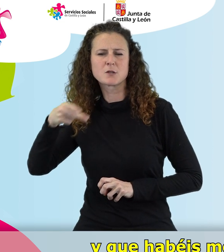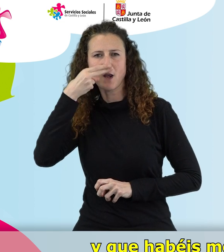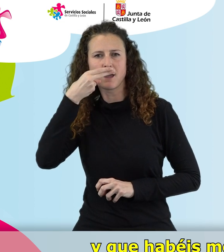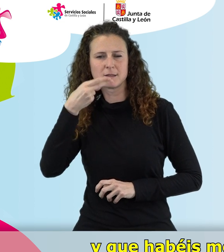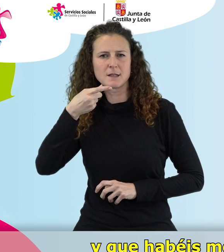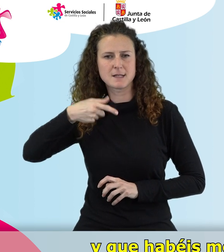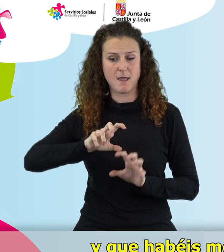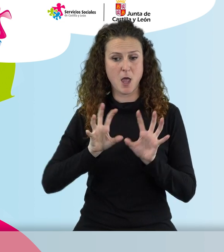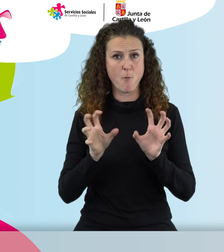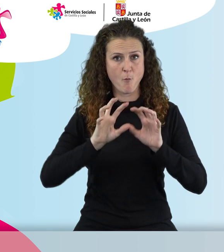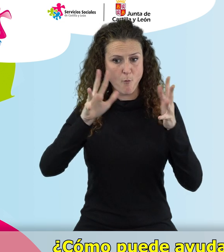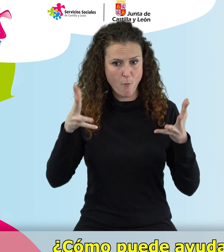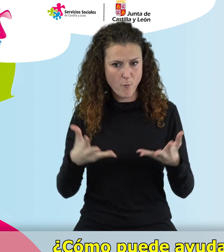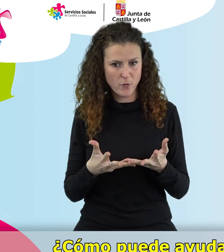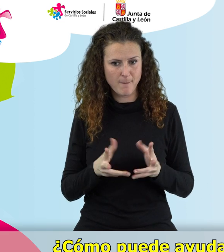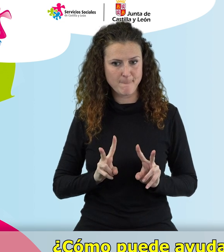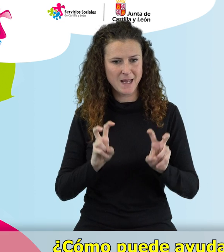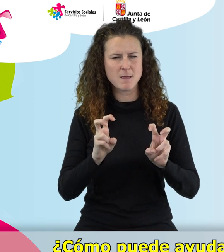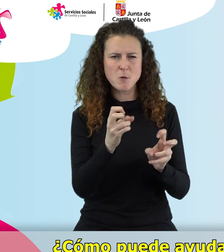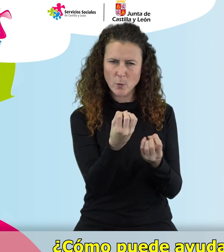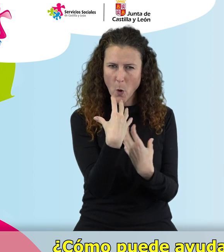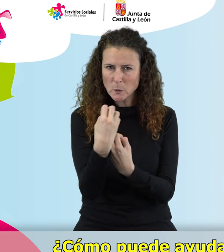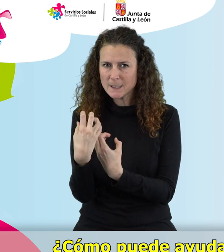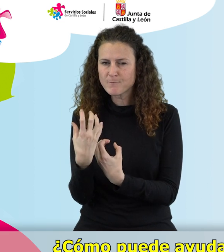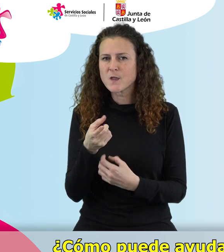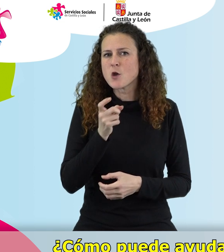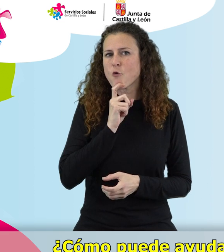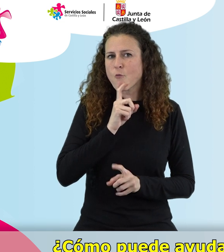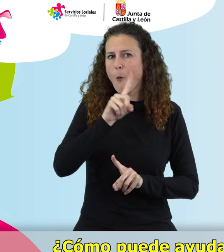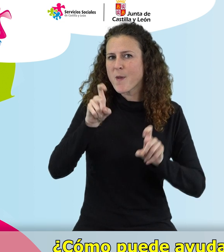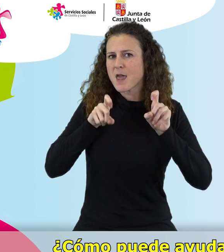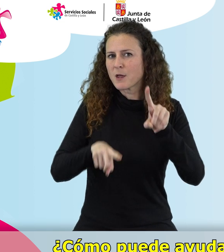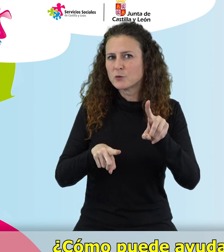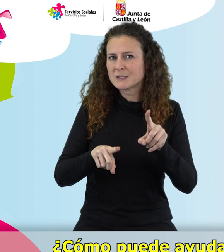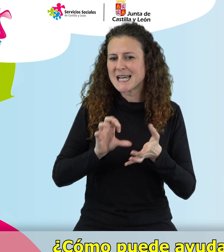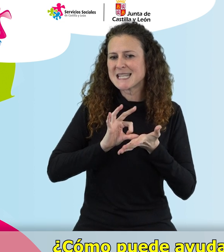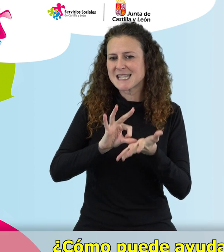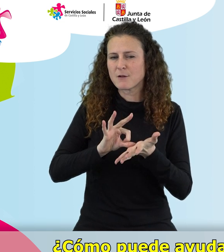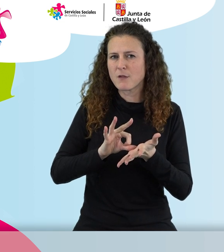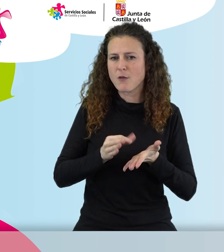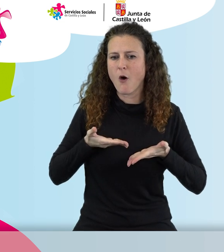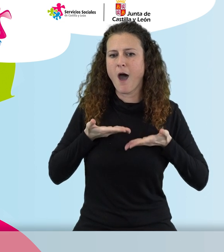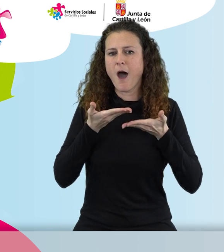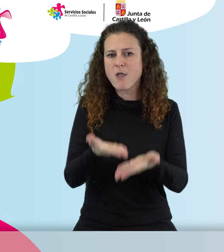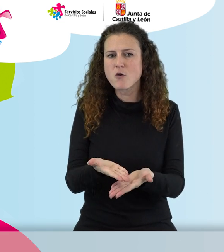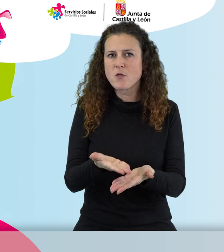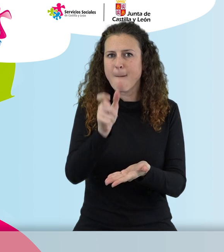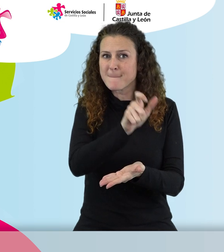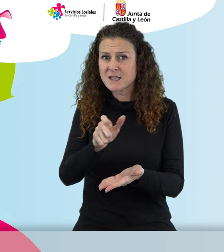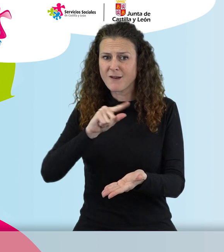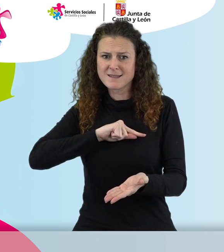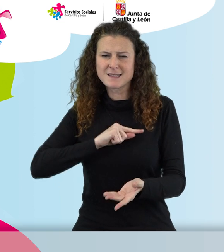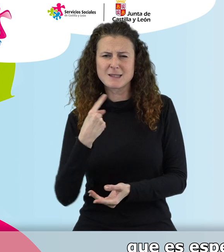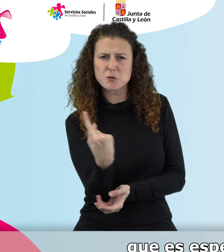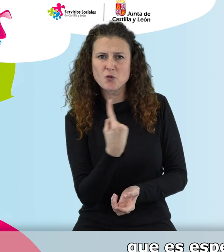de este podcast. ¿Cómo puede ayudar este servicio a las personas que se sienten solas? Bueno, la otra